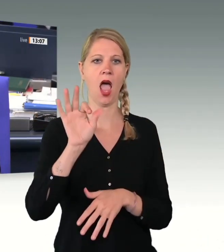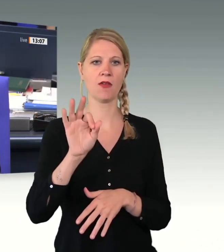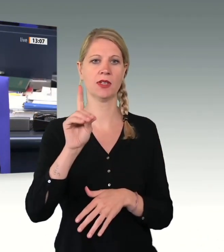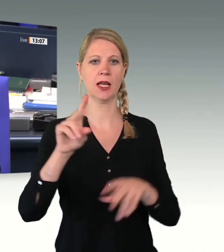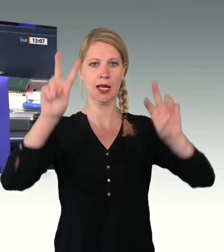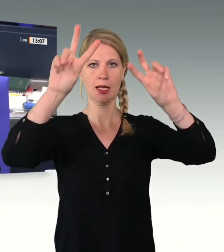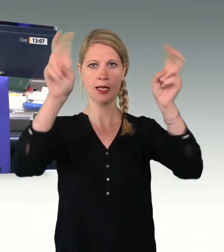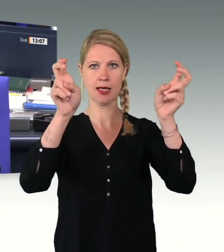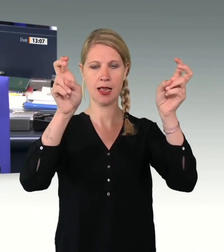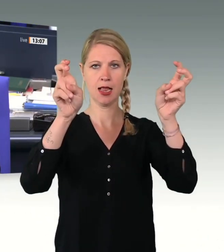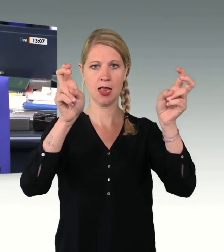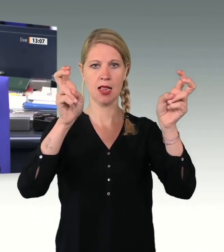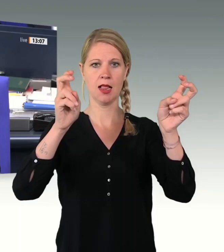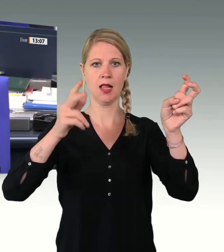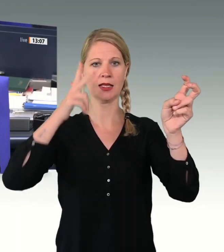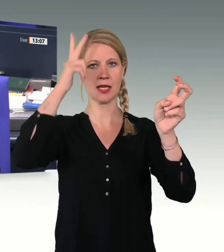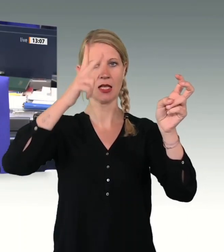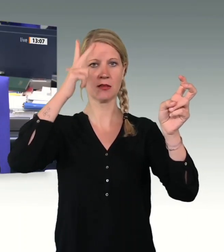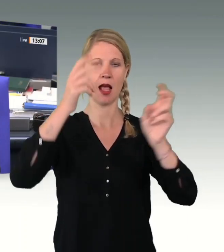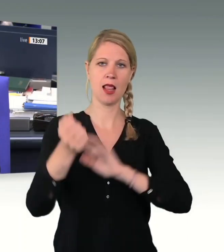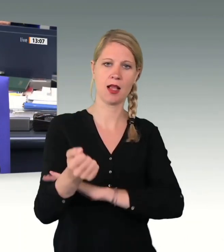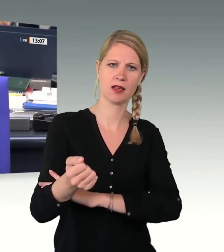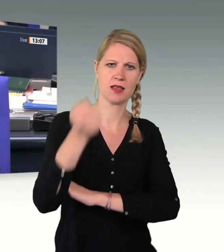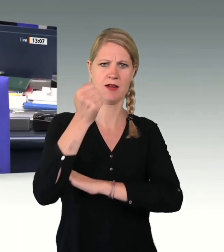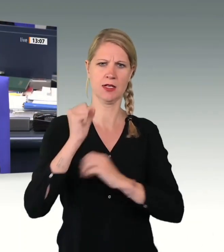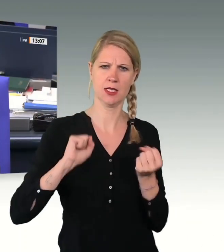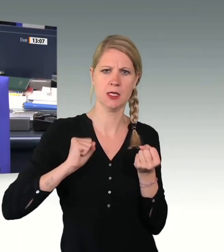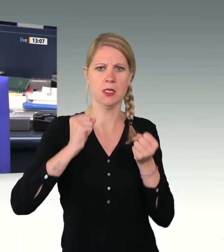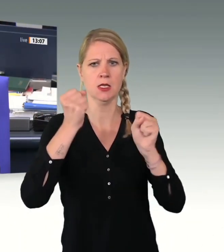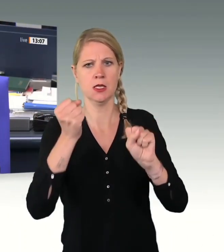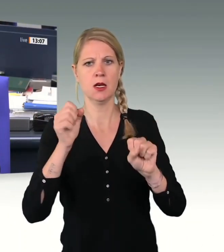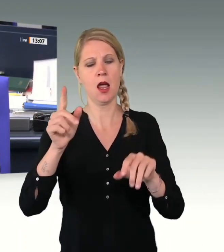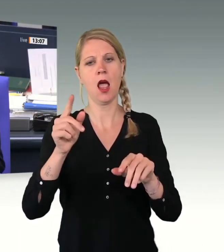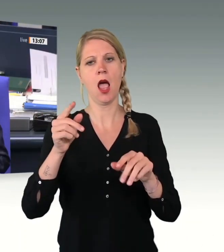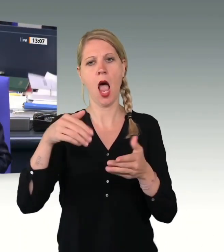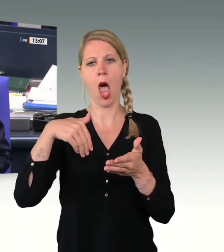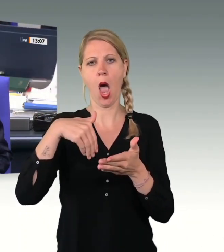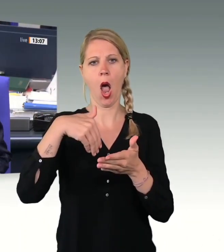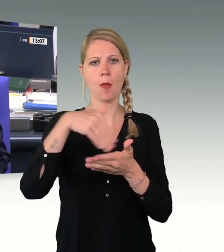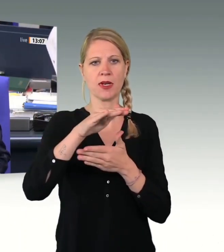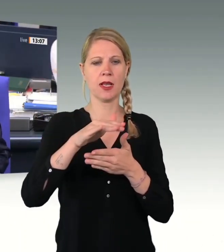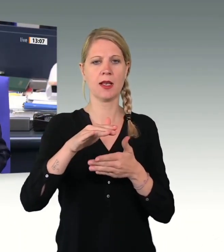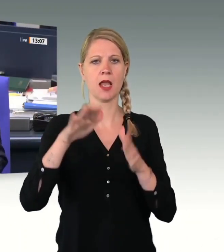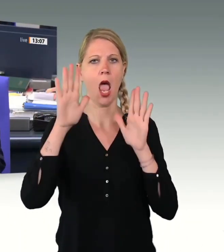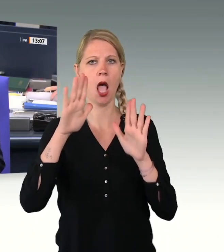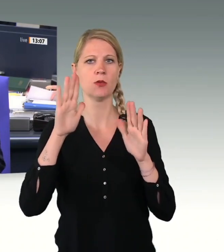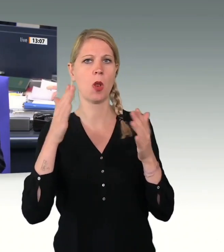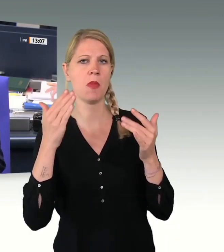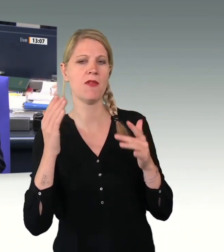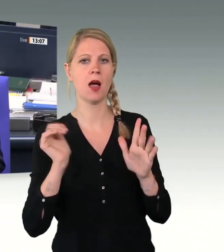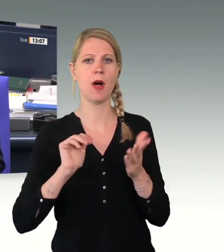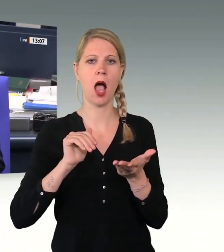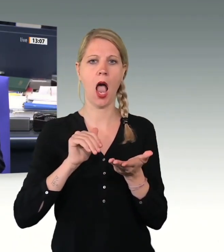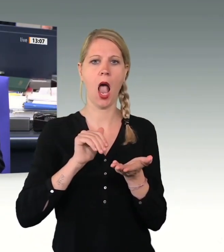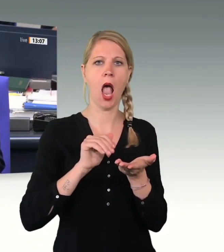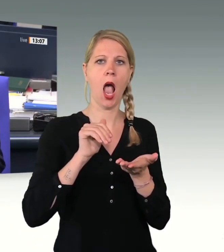Titel Nationale Kraftanstrengung zur Abschiebung von abgelehnten Asylbewerbern. Für die